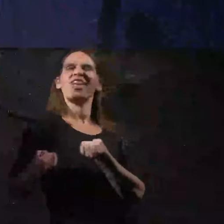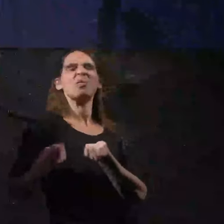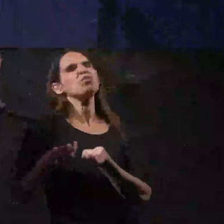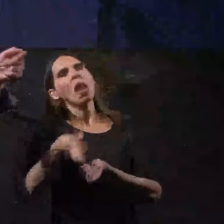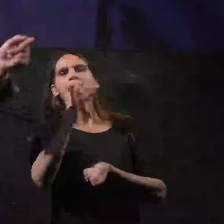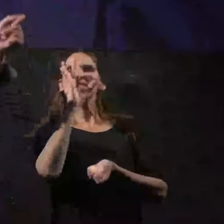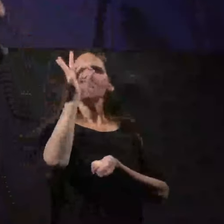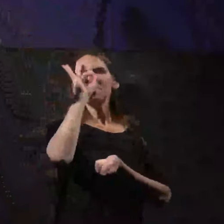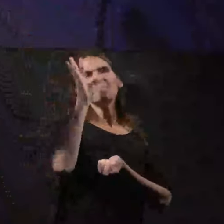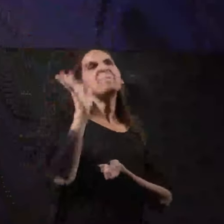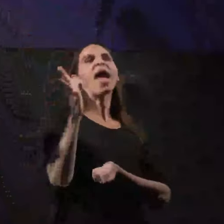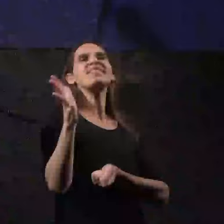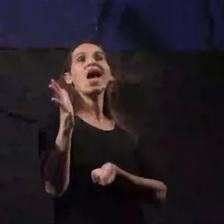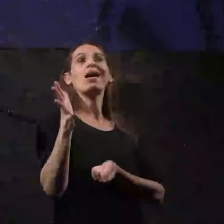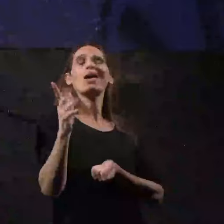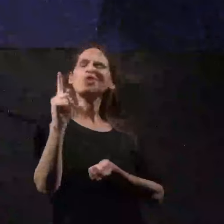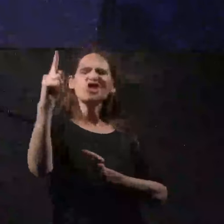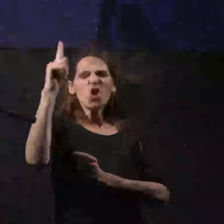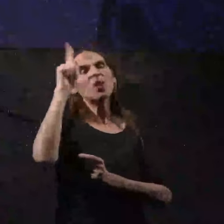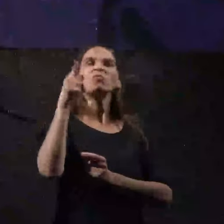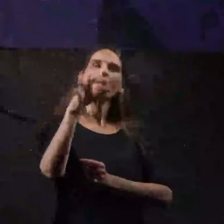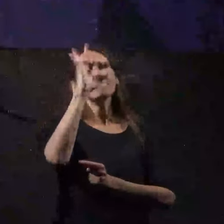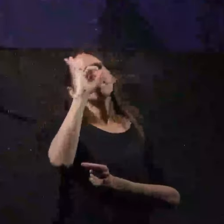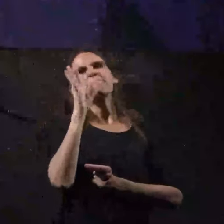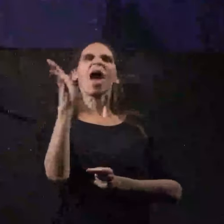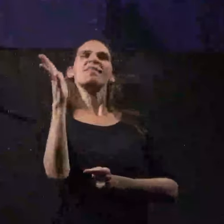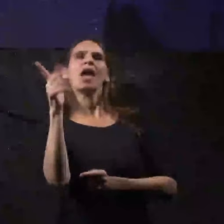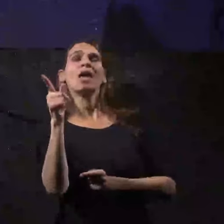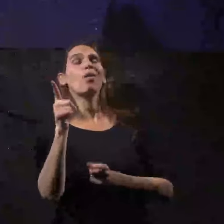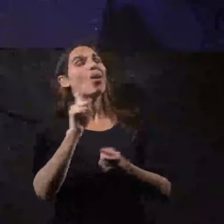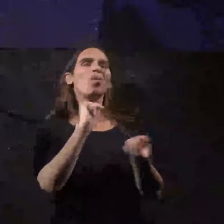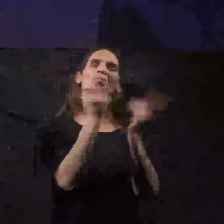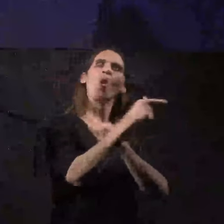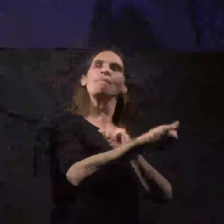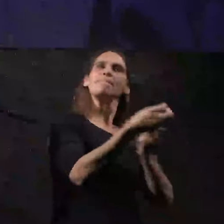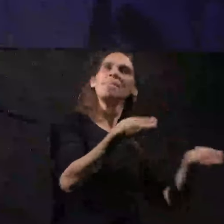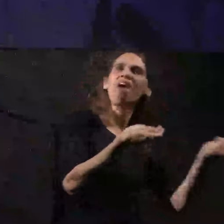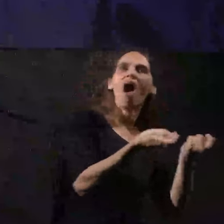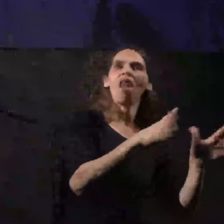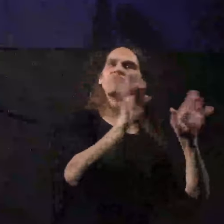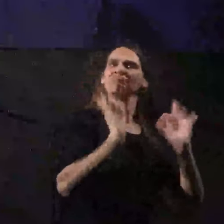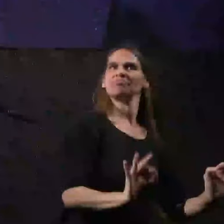מניקים שיודעים שהם מניקים במקום מנהל תקין